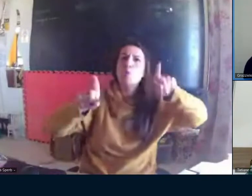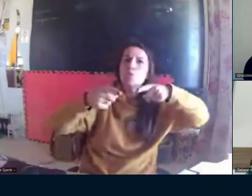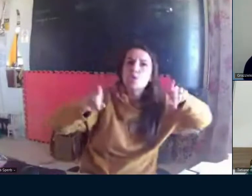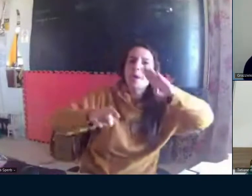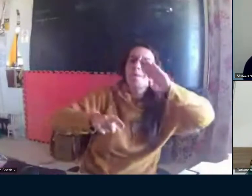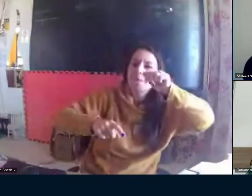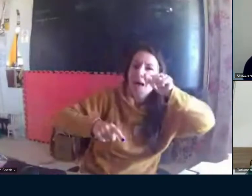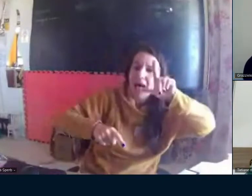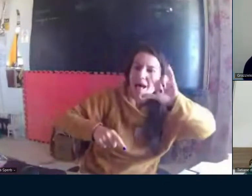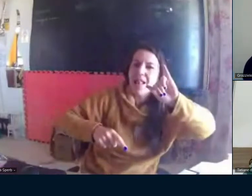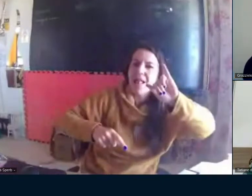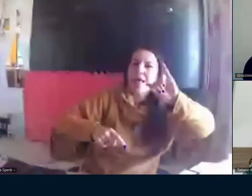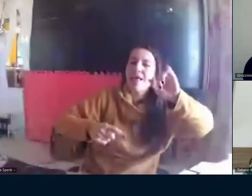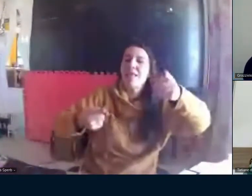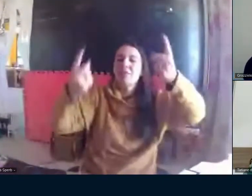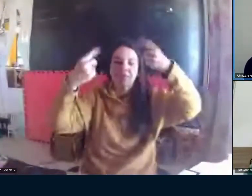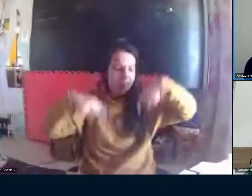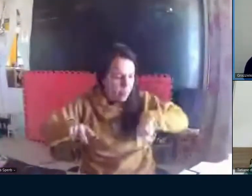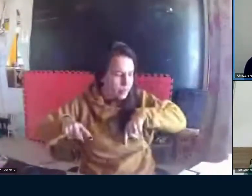Entendi.